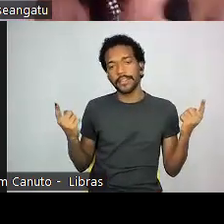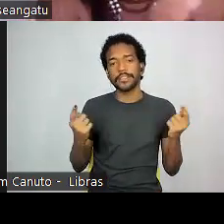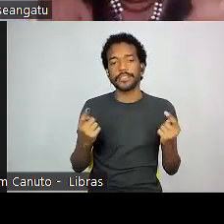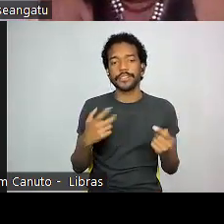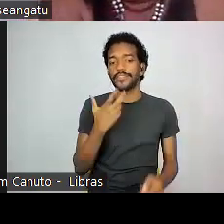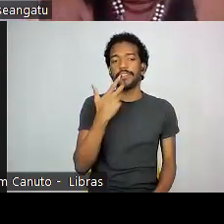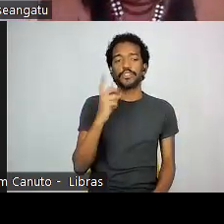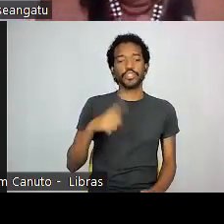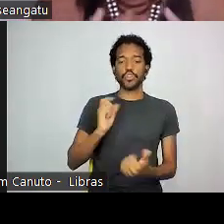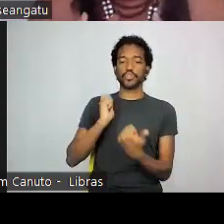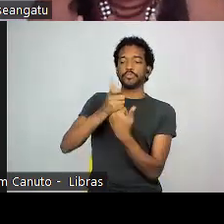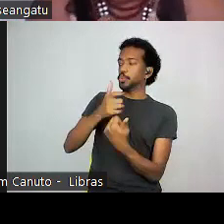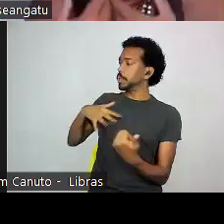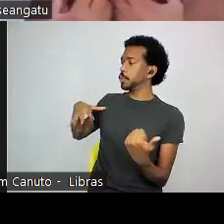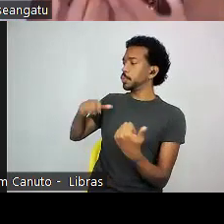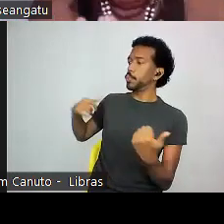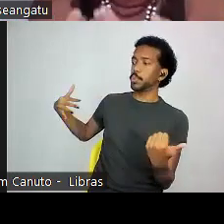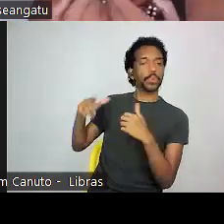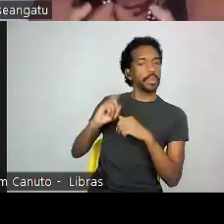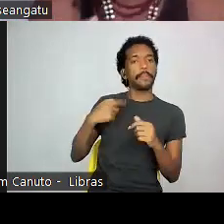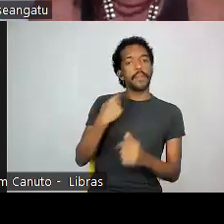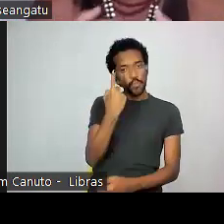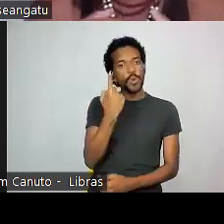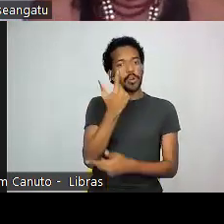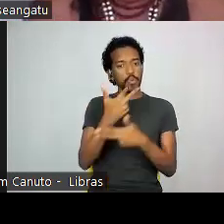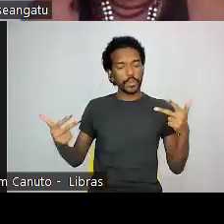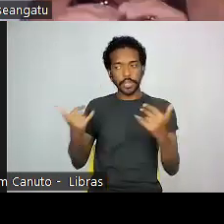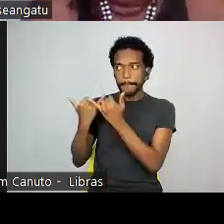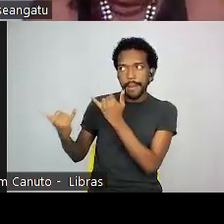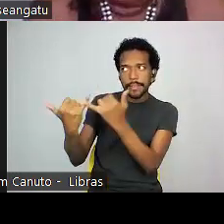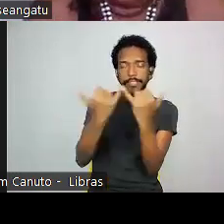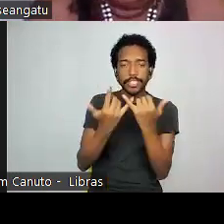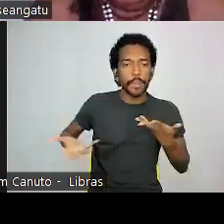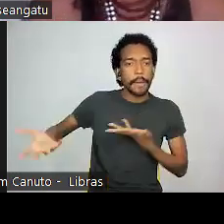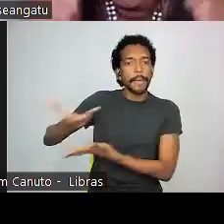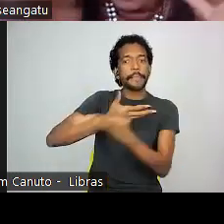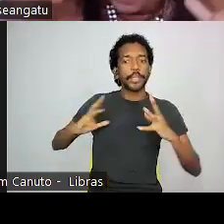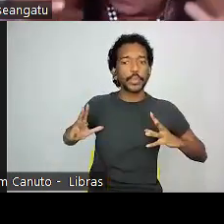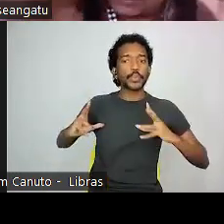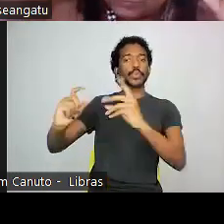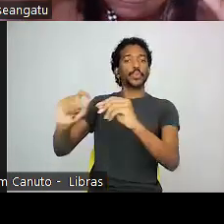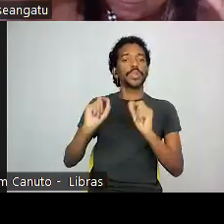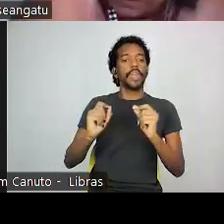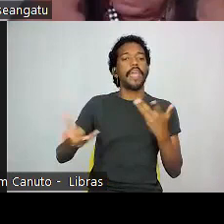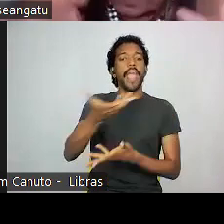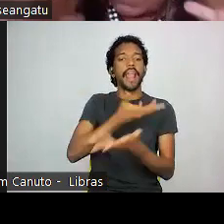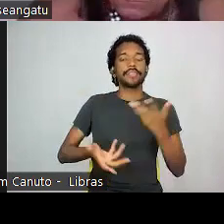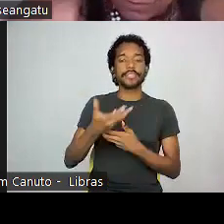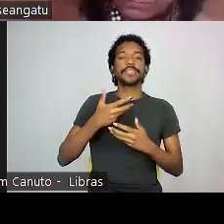falando pelos povos originários, mas um elemento em comum que você encontra muitos povos originários é a relação de